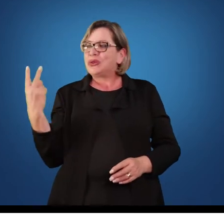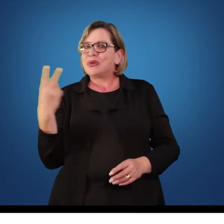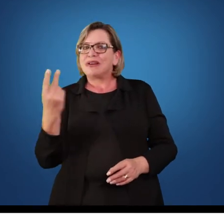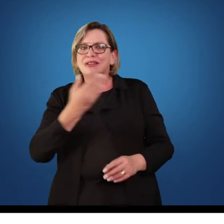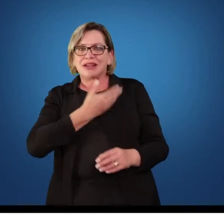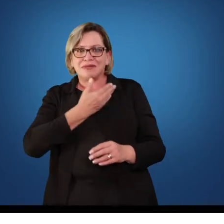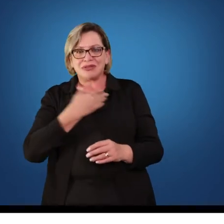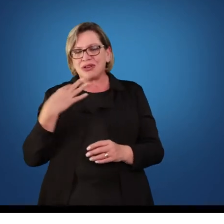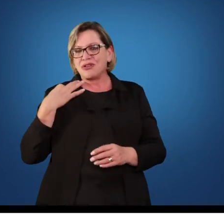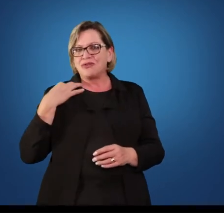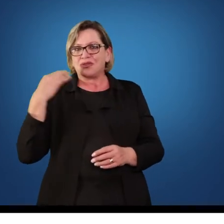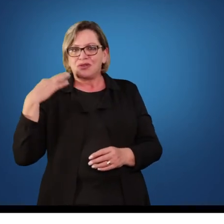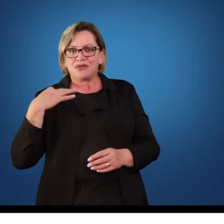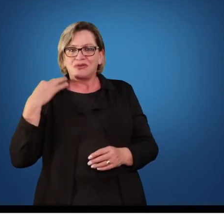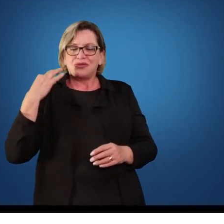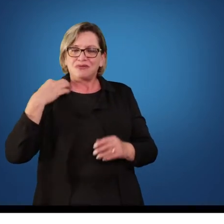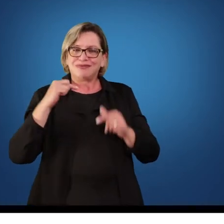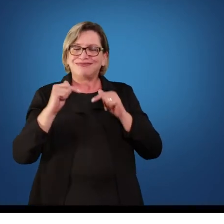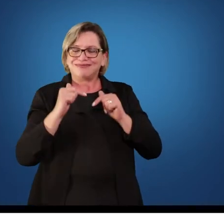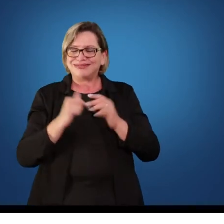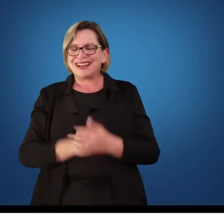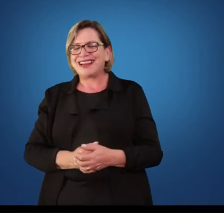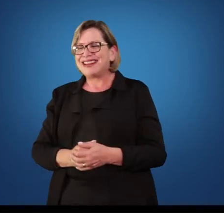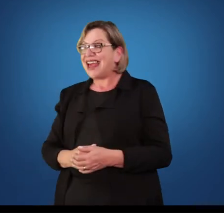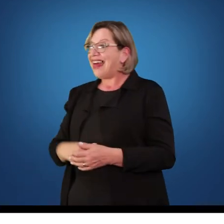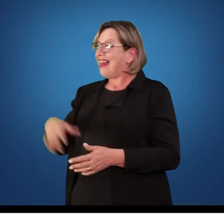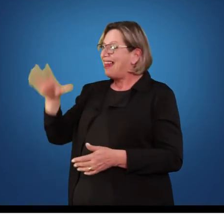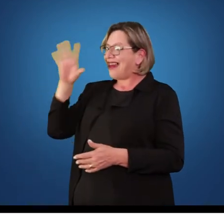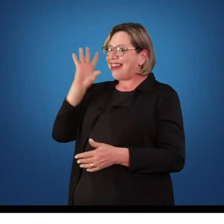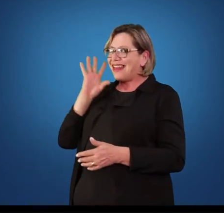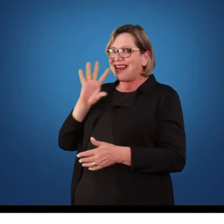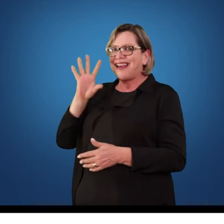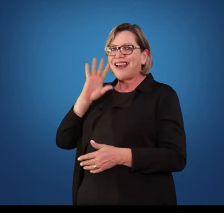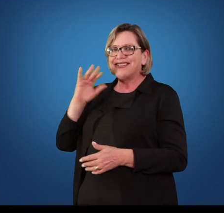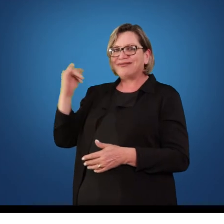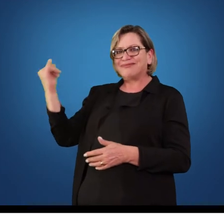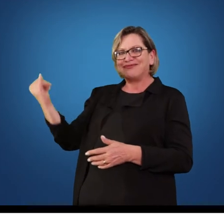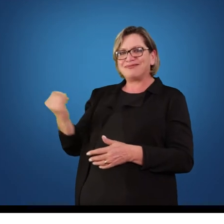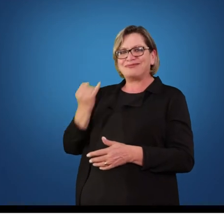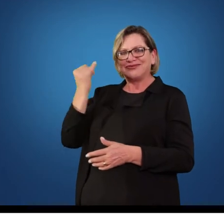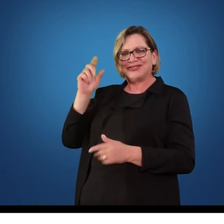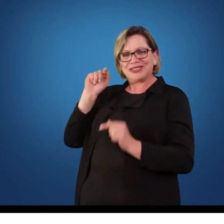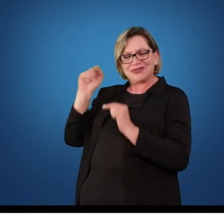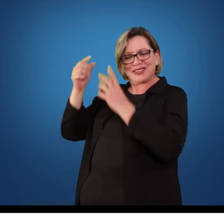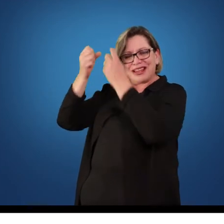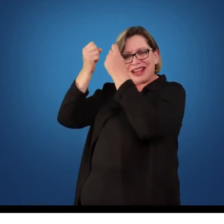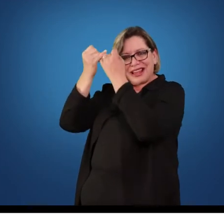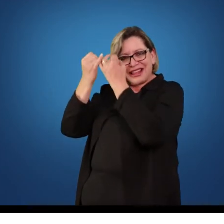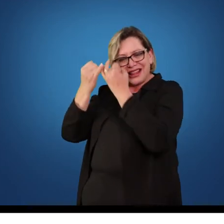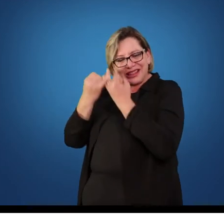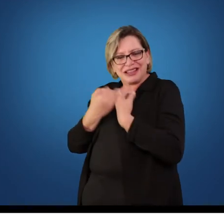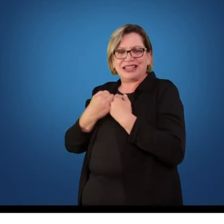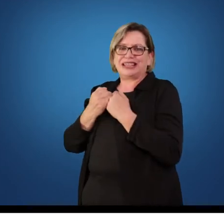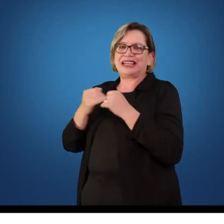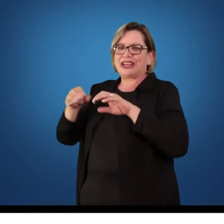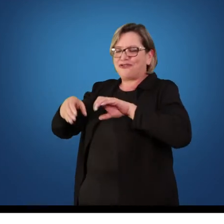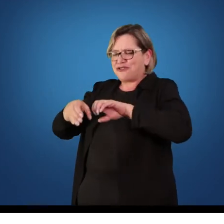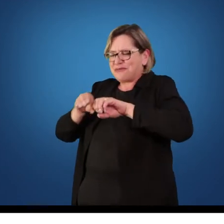Ah, que bacana, professor! Importante que o professor coloca que a formação inicial é muito